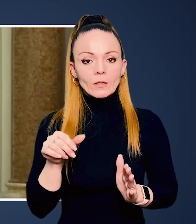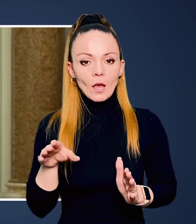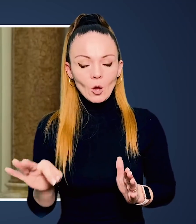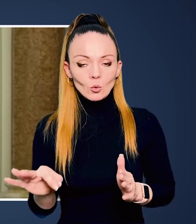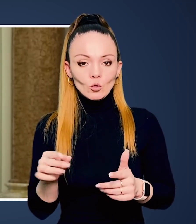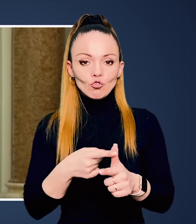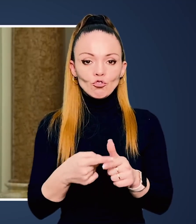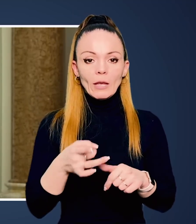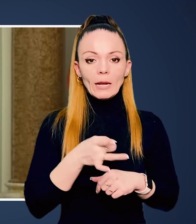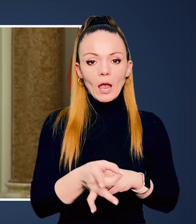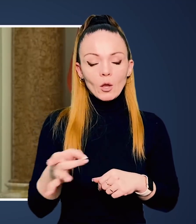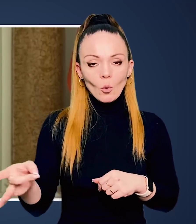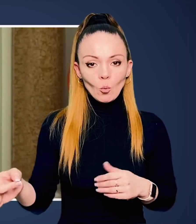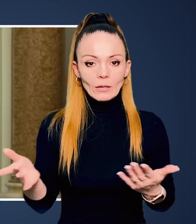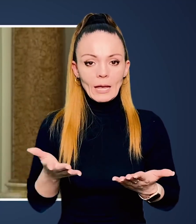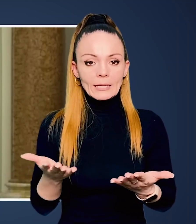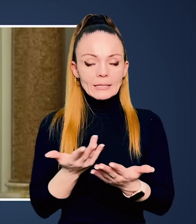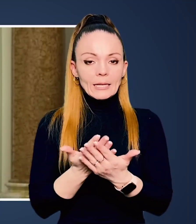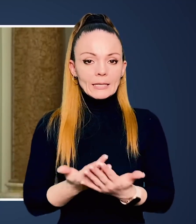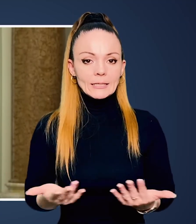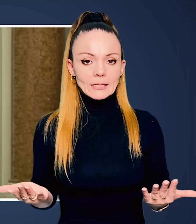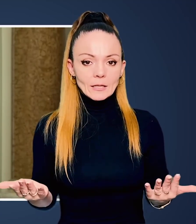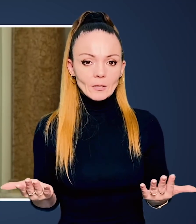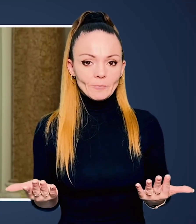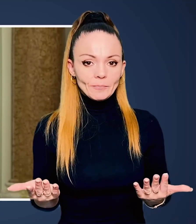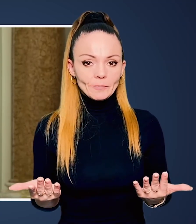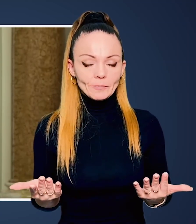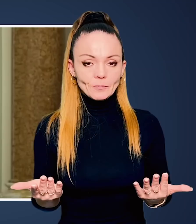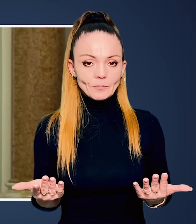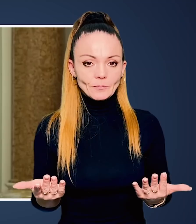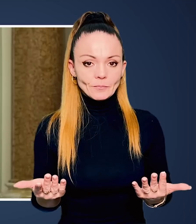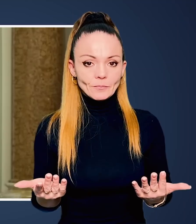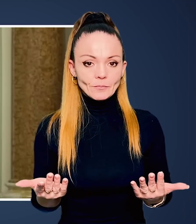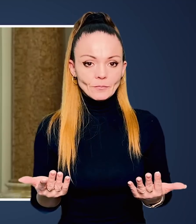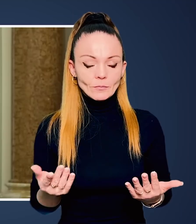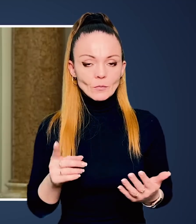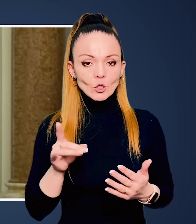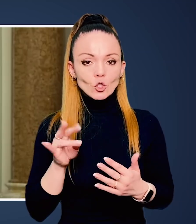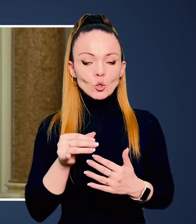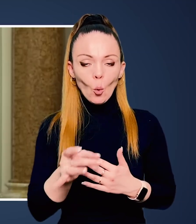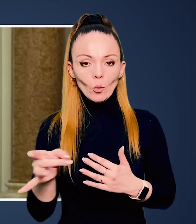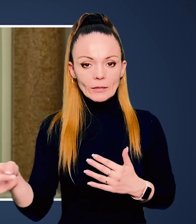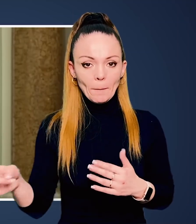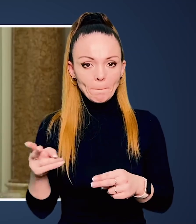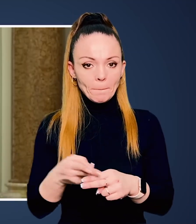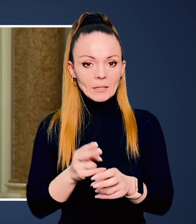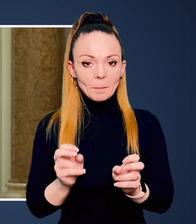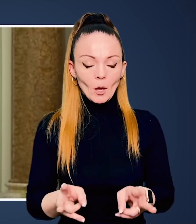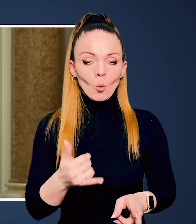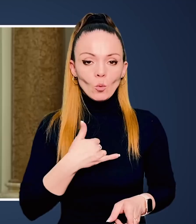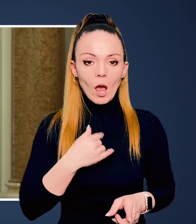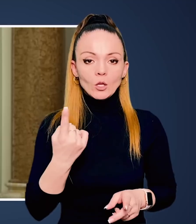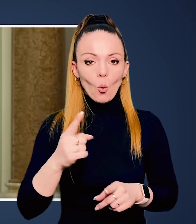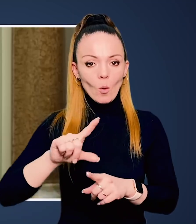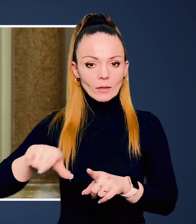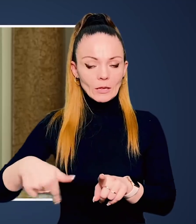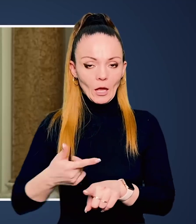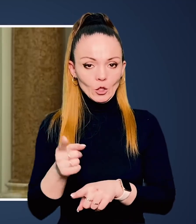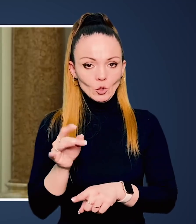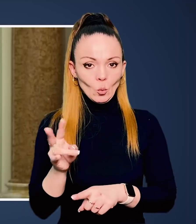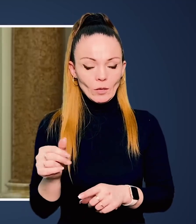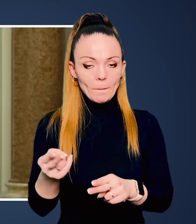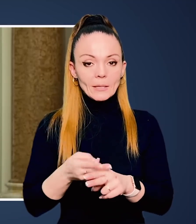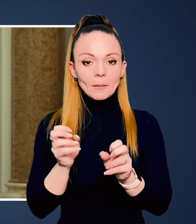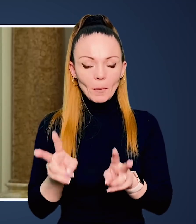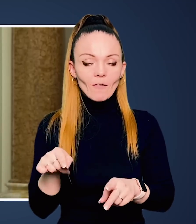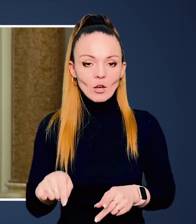розкіш поділу НАТО чи регіону на якісь різні зони